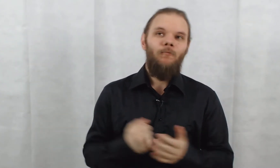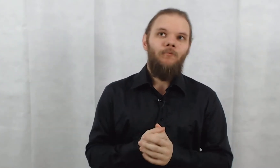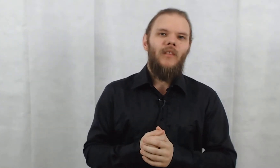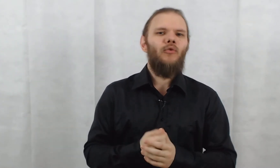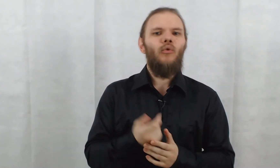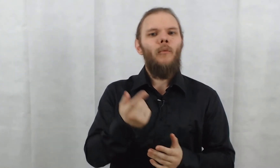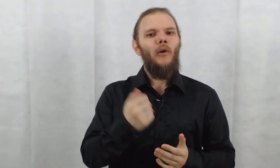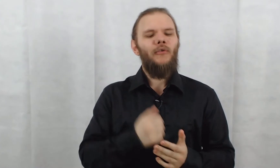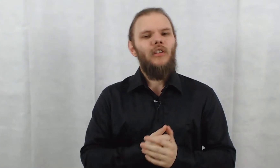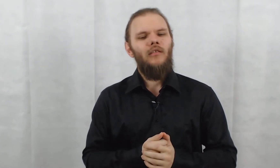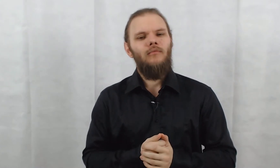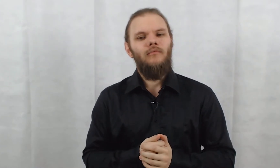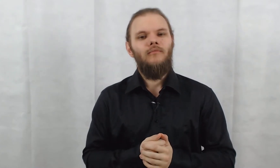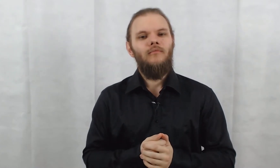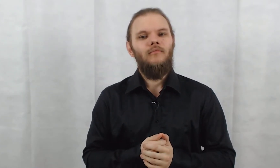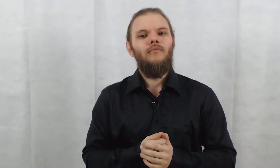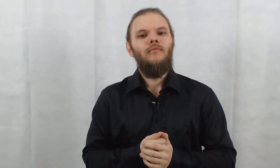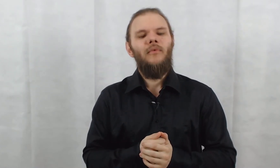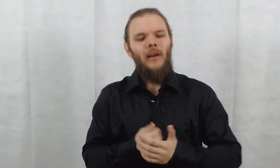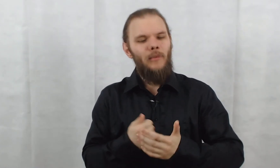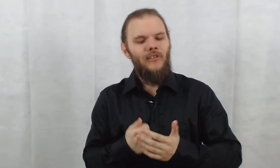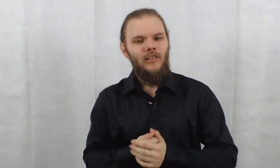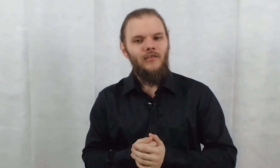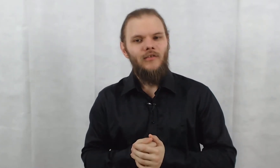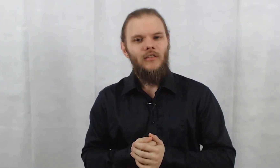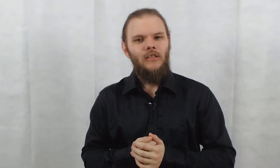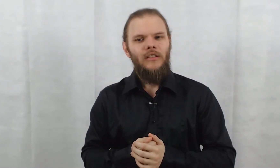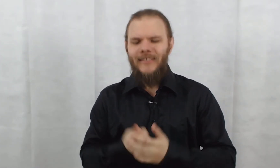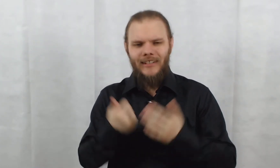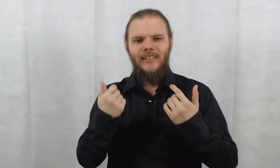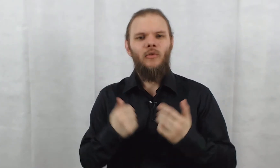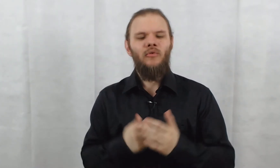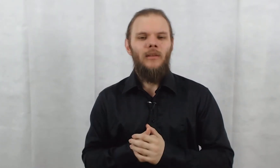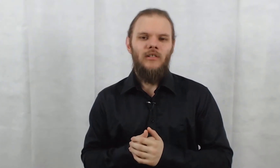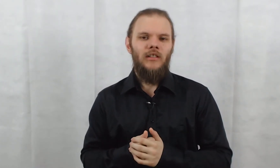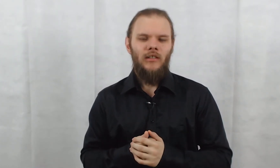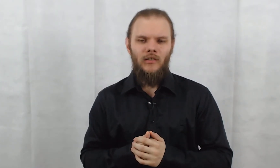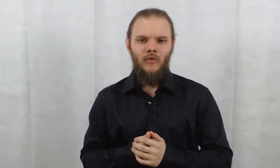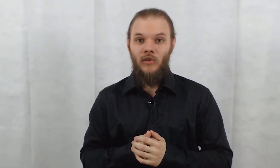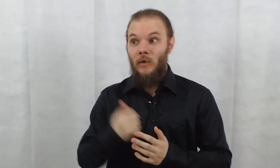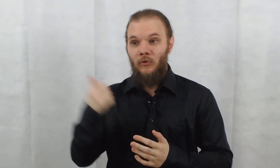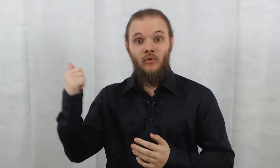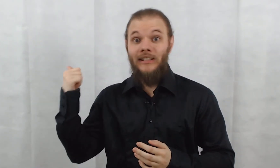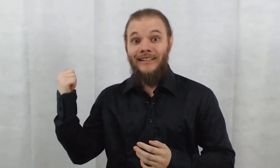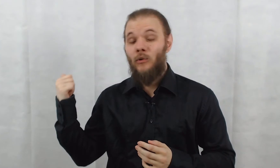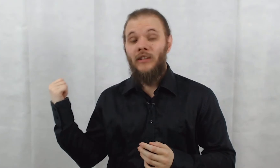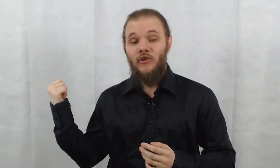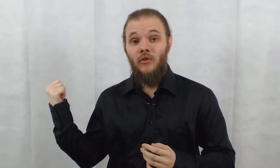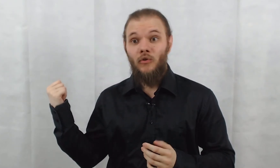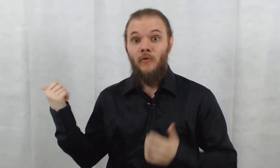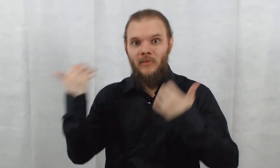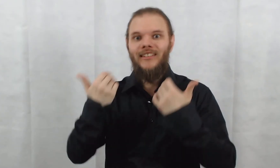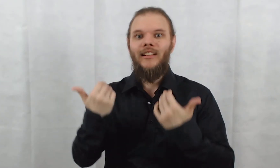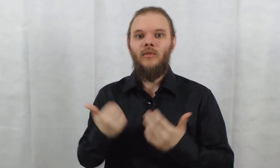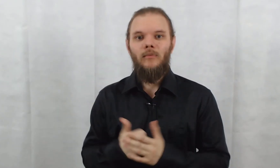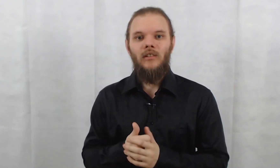Et son copain aussi, c un médecin. Il sait qu'il est contaminé. Donc, il doit se douter que c'est contagieux, le truc, puisqu'il est contaminé.